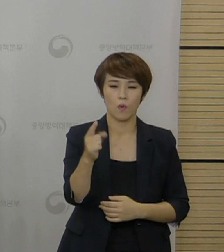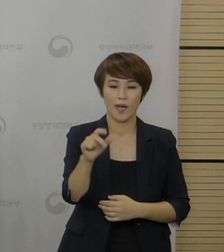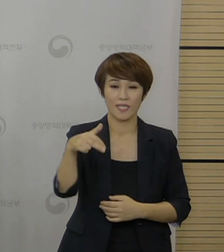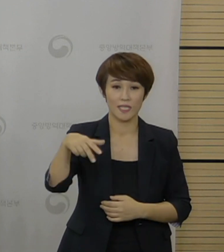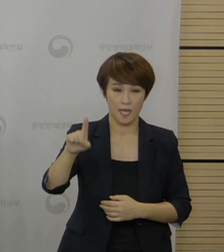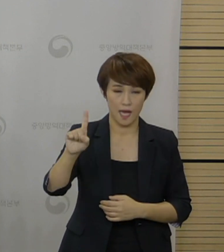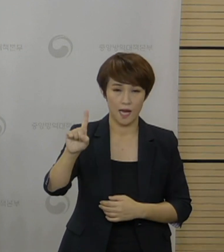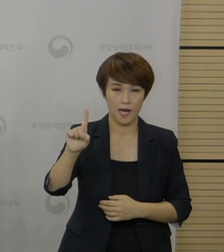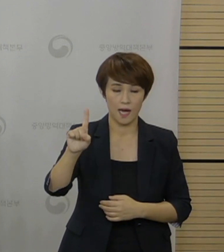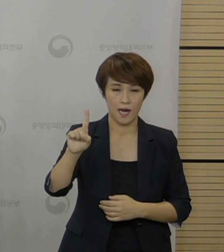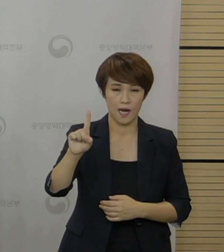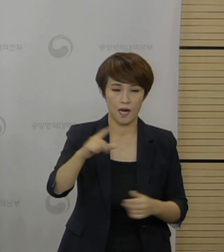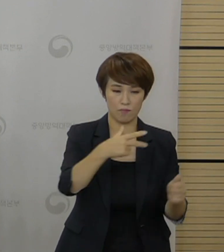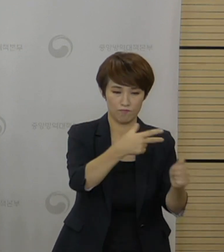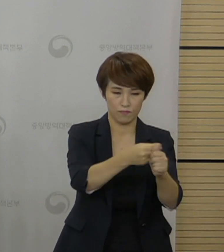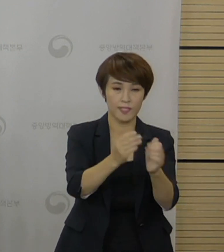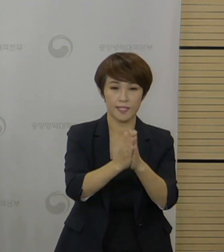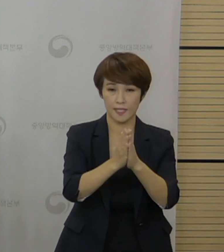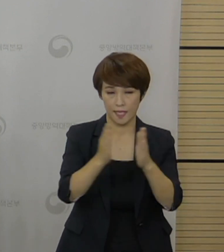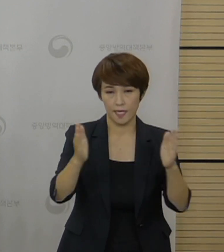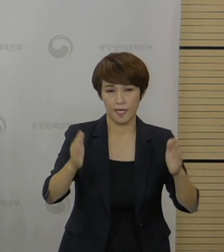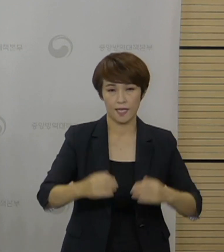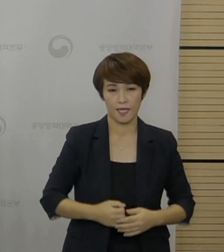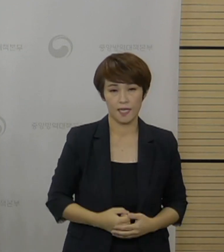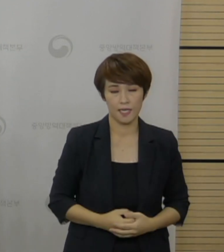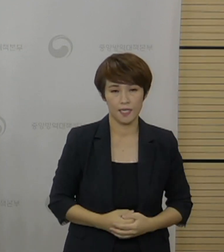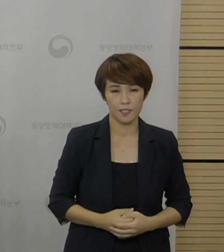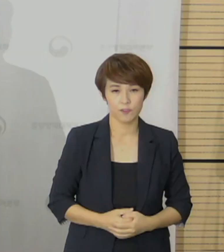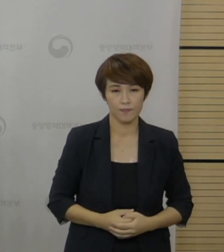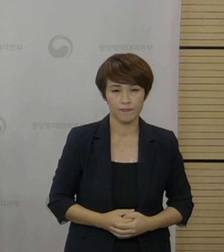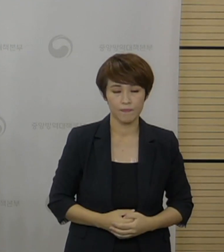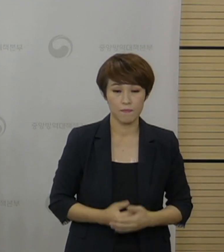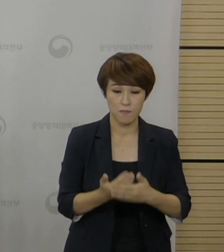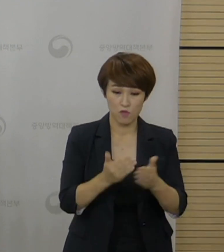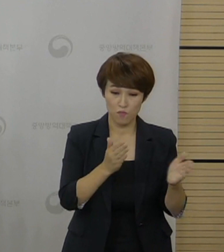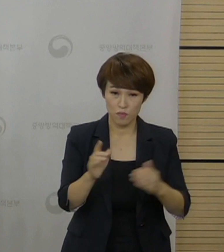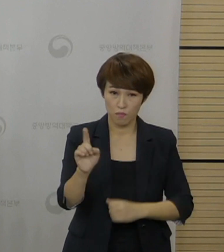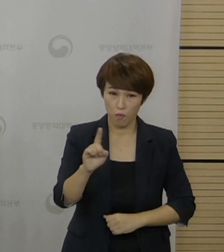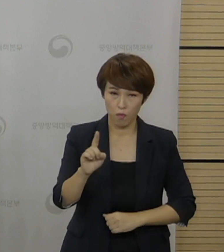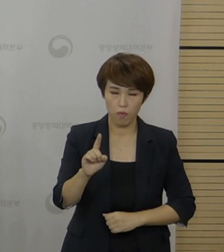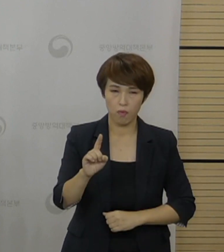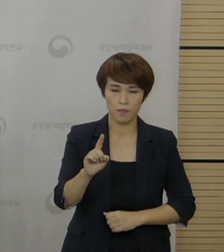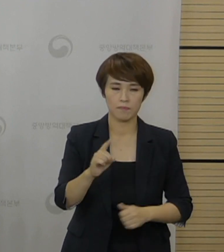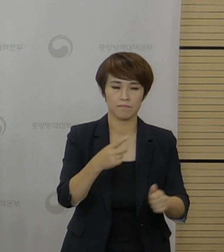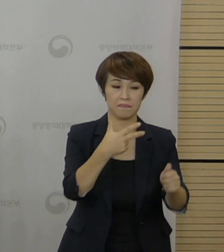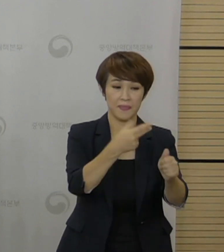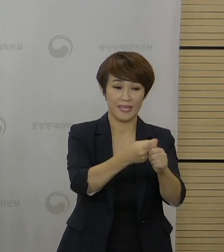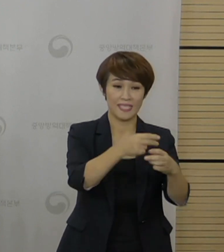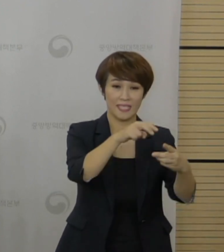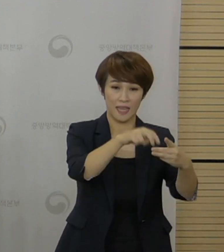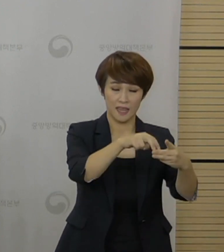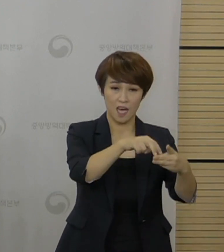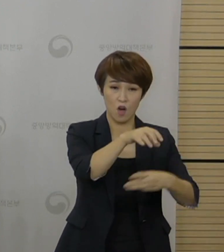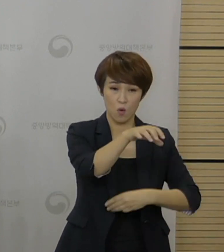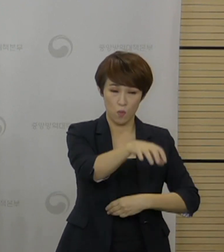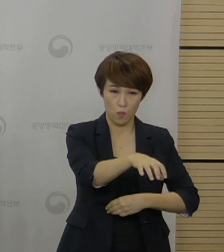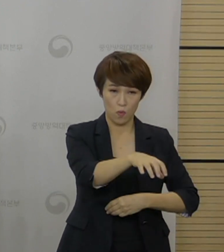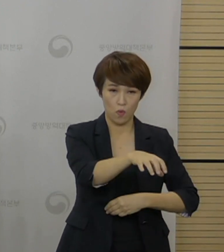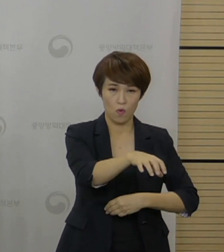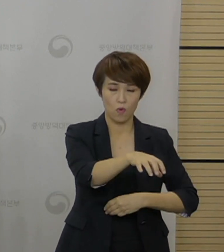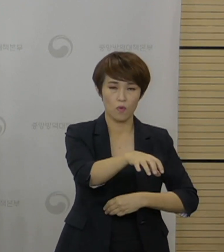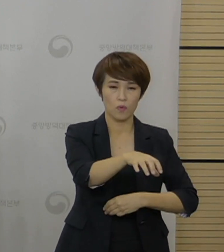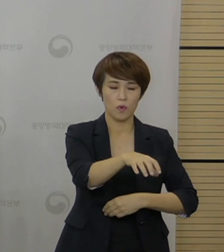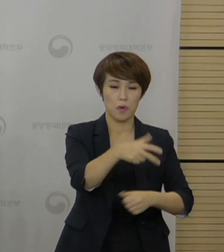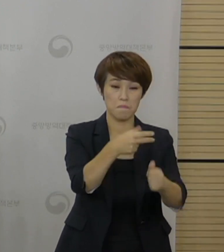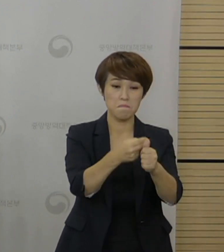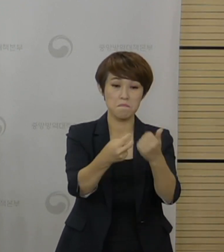접종하게 됩니다. 이러한 상황에 대비해서 예방접종센터를 중심으로 해서 위탁의료기관의